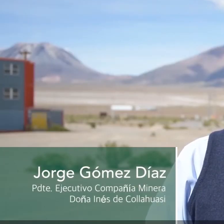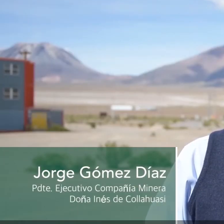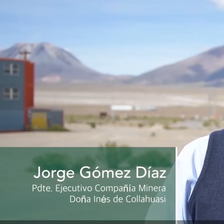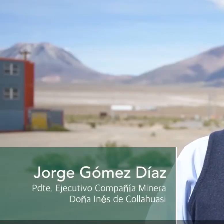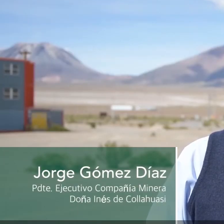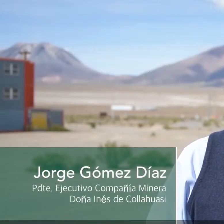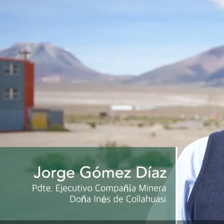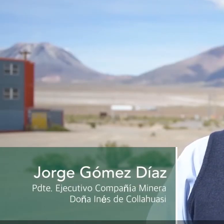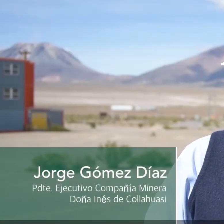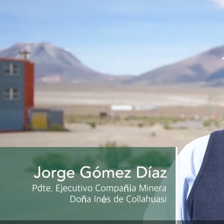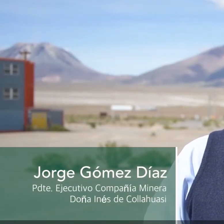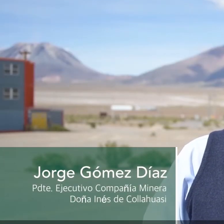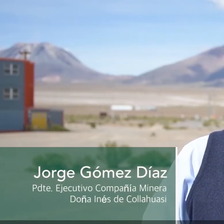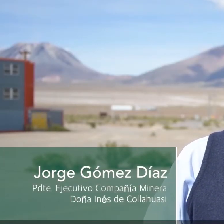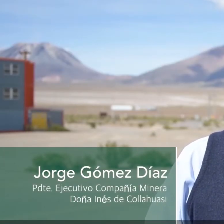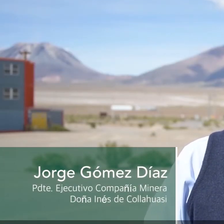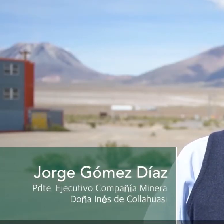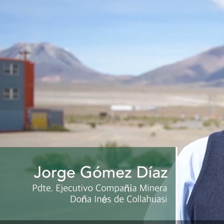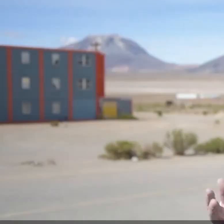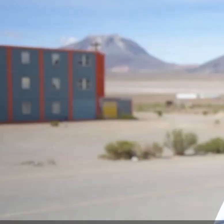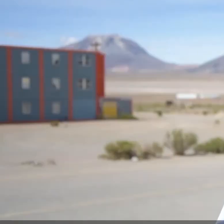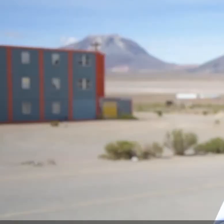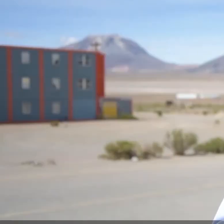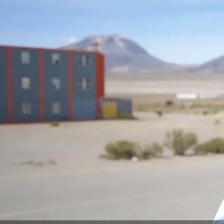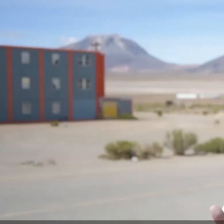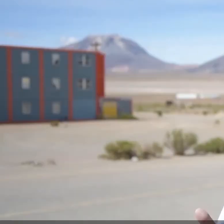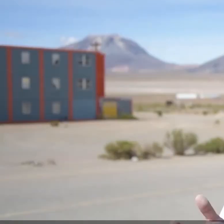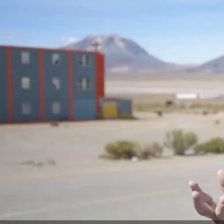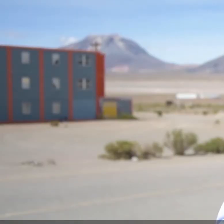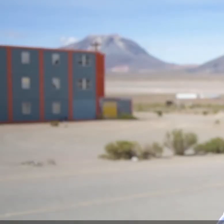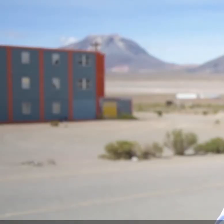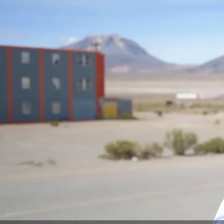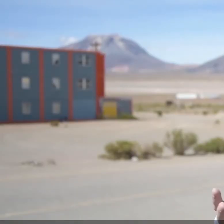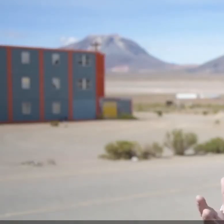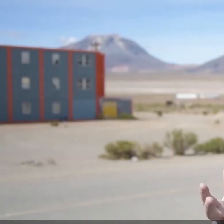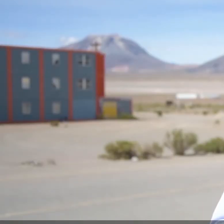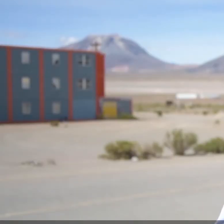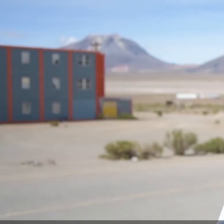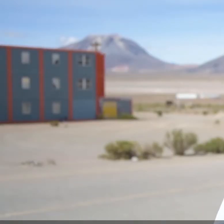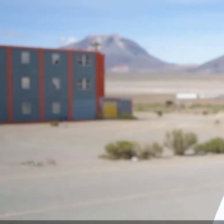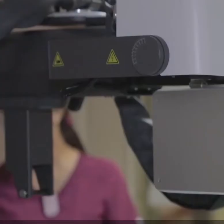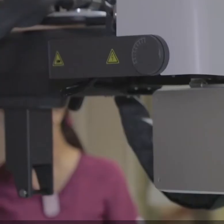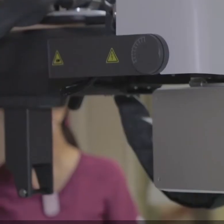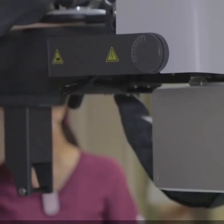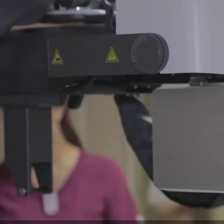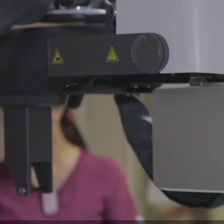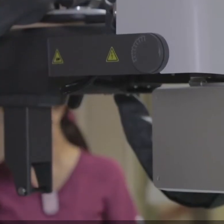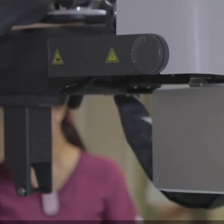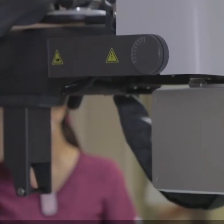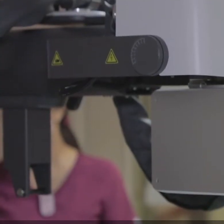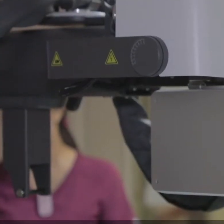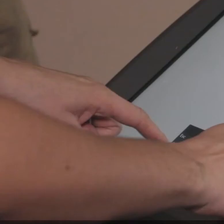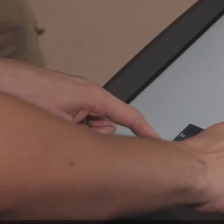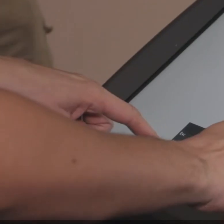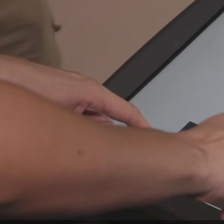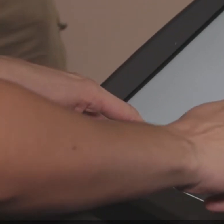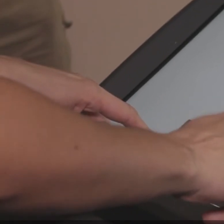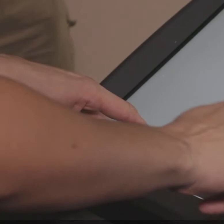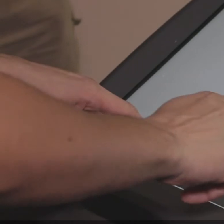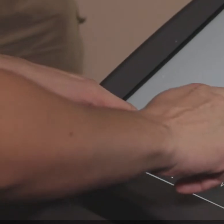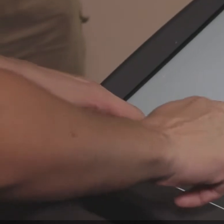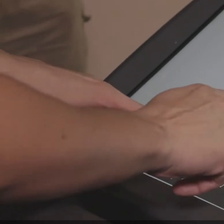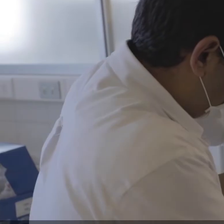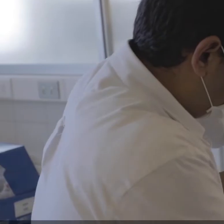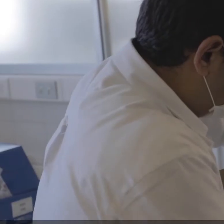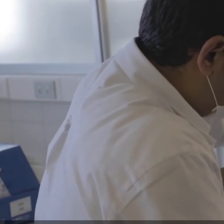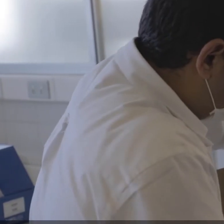empresa minera Doña Inés de Coyahuasi, su presidente ejecutivo, Jorge Gómez, destacó que esta tecnología permitirá contar con